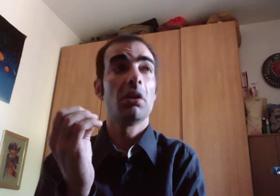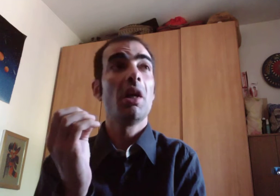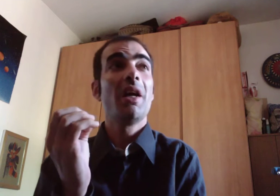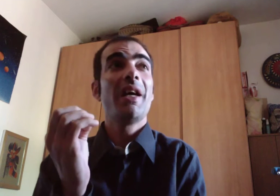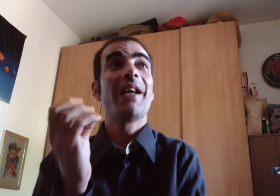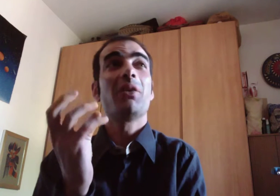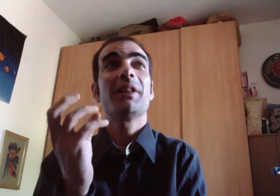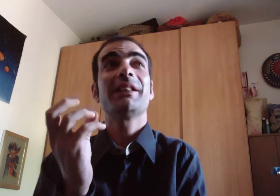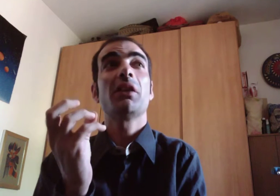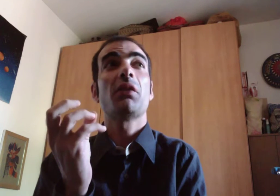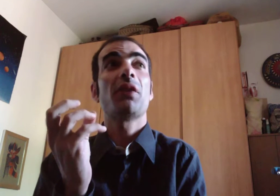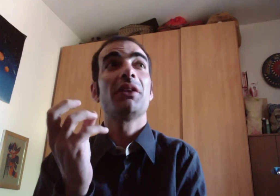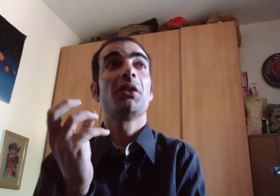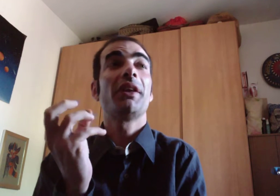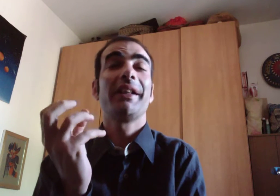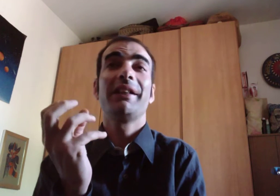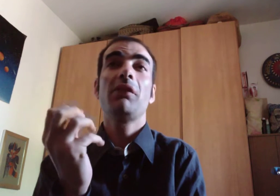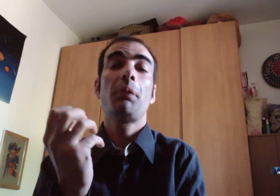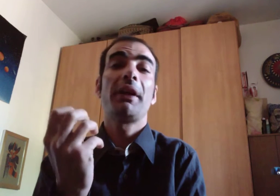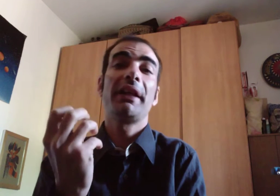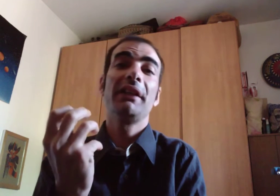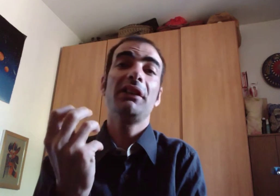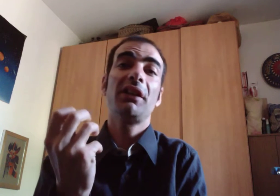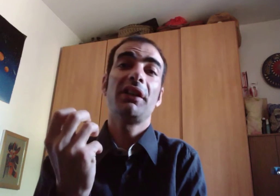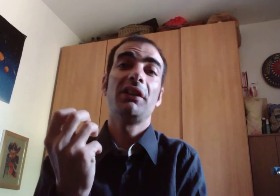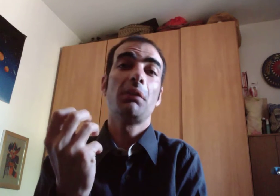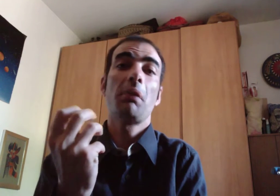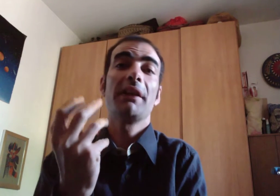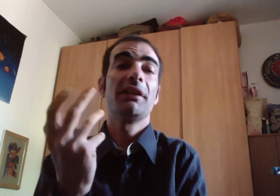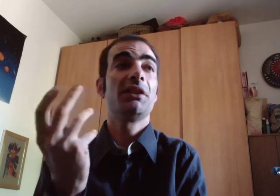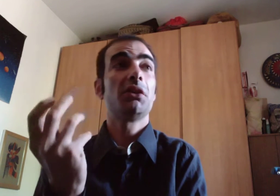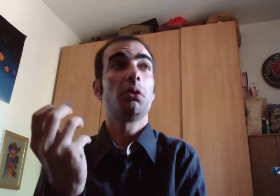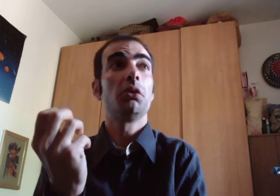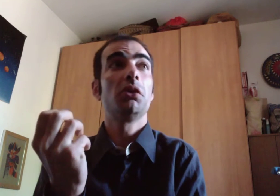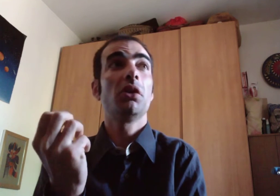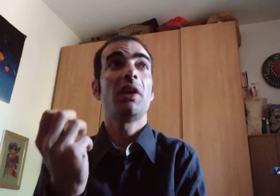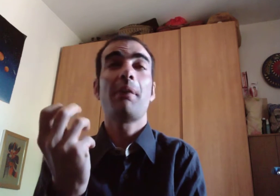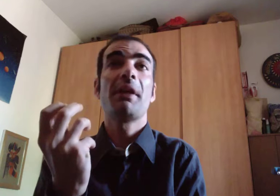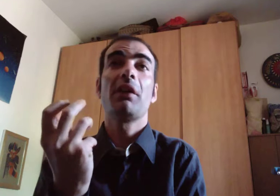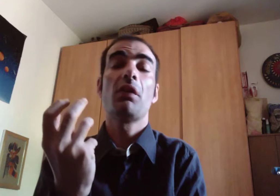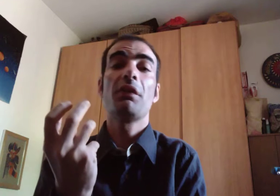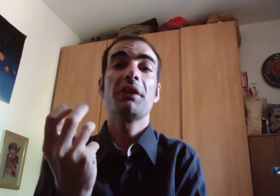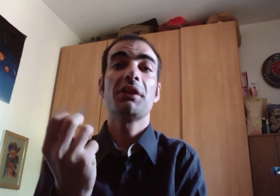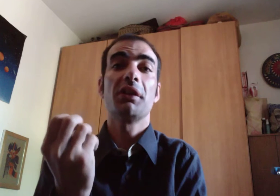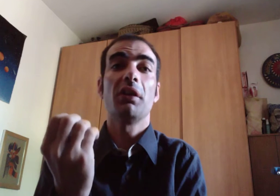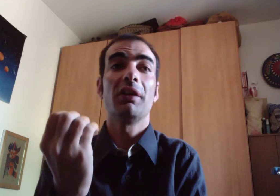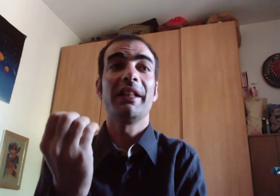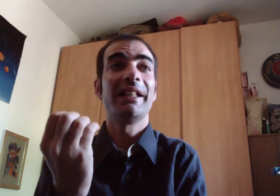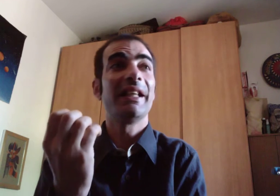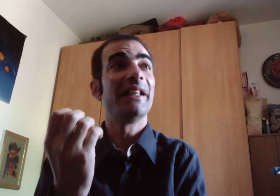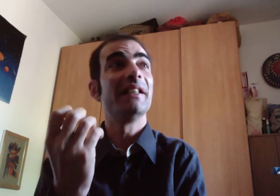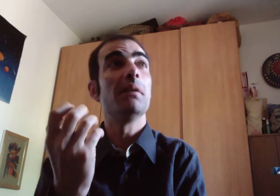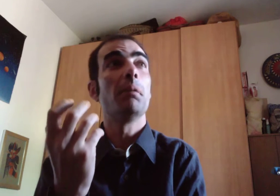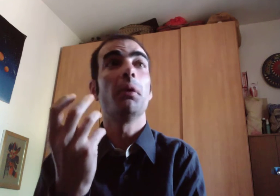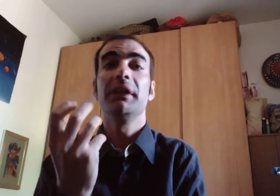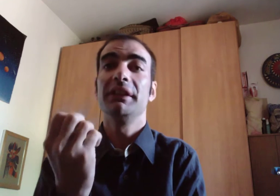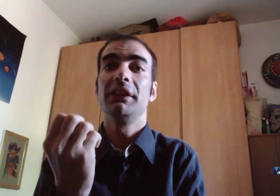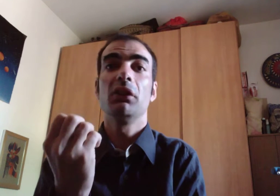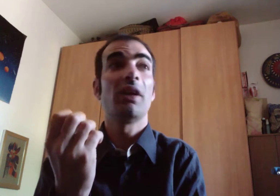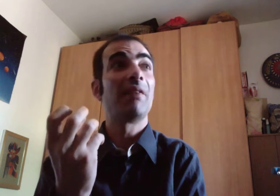e questo è un fattore negativo perché internet ma distrutto la mia convinzione che il politico l